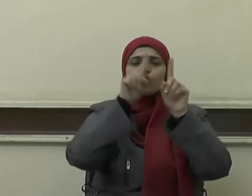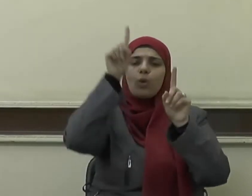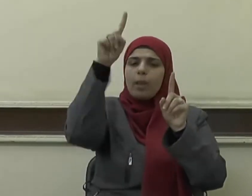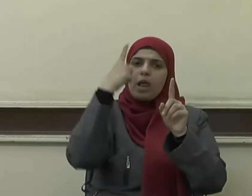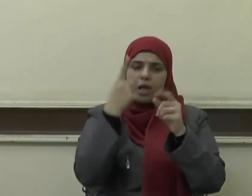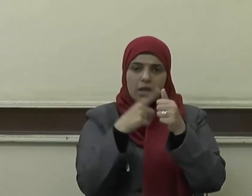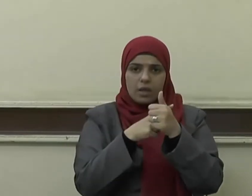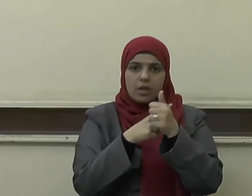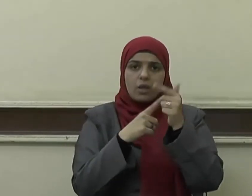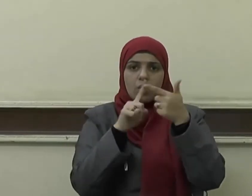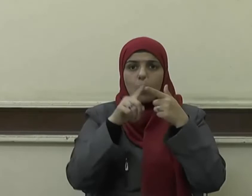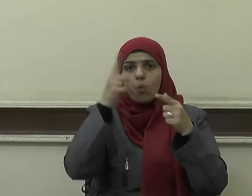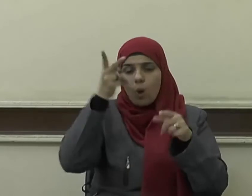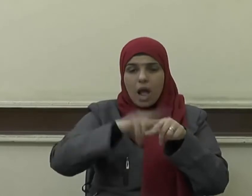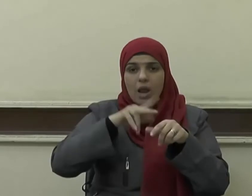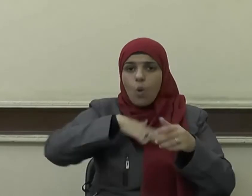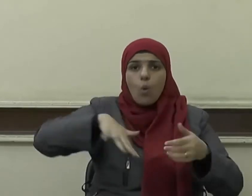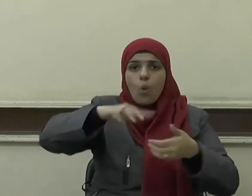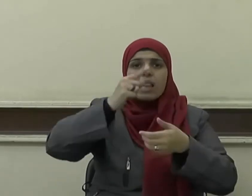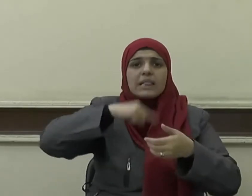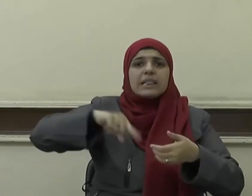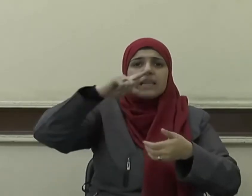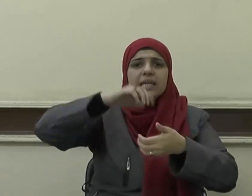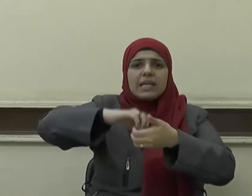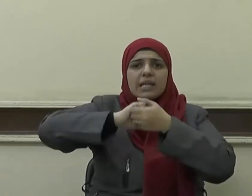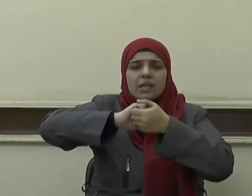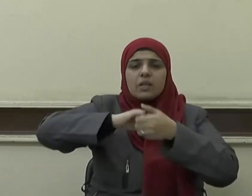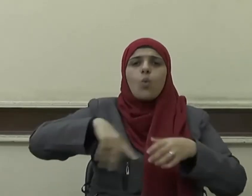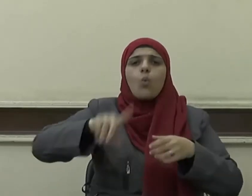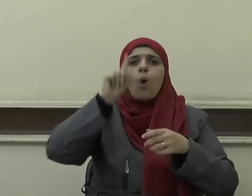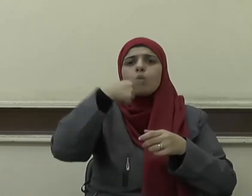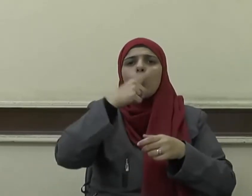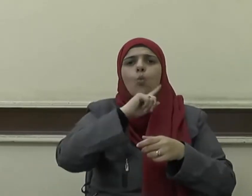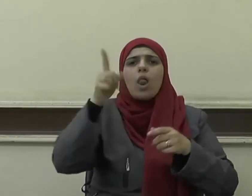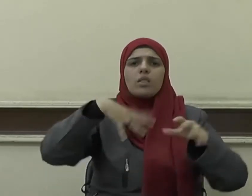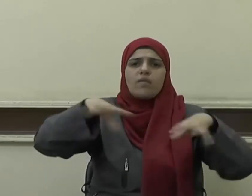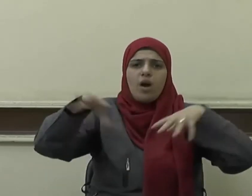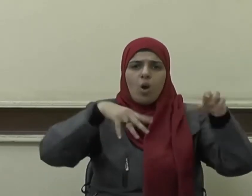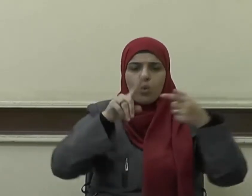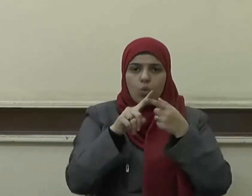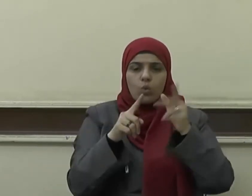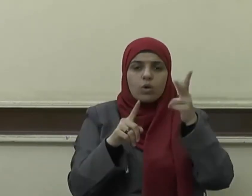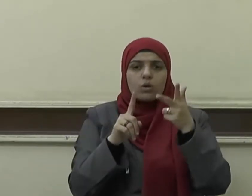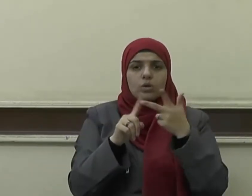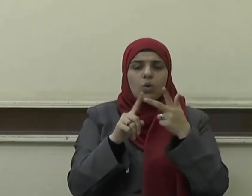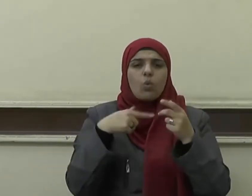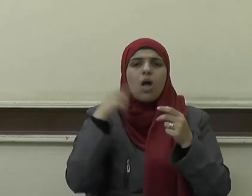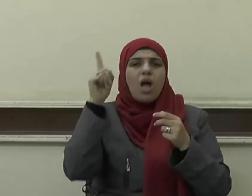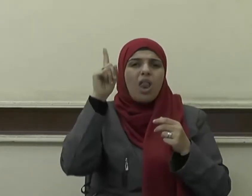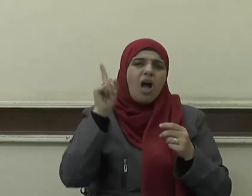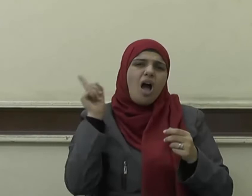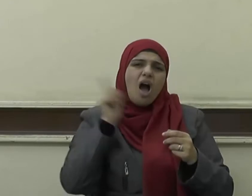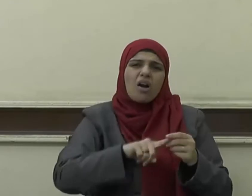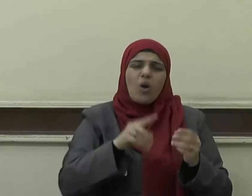جميعا ولا تفرقوا ويكره لكم قيل وقال وكثرة السؤال